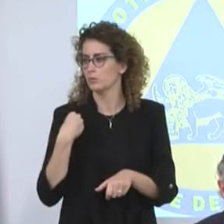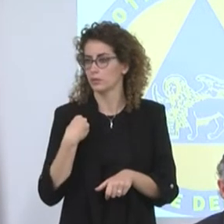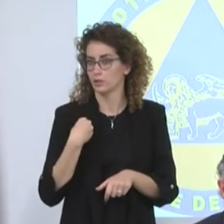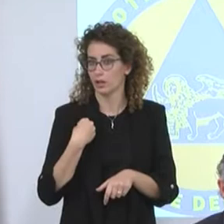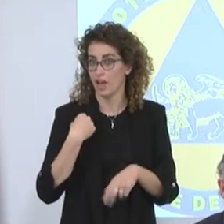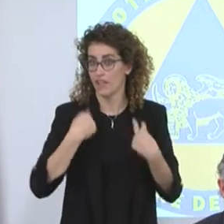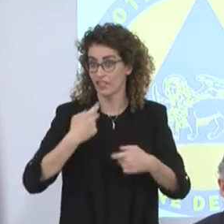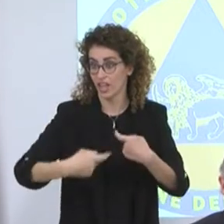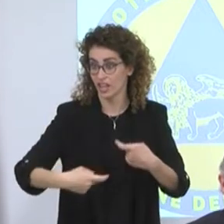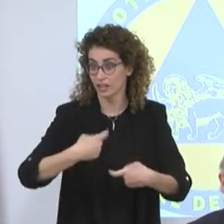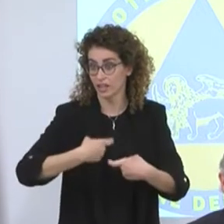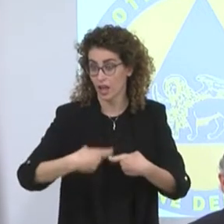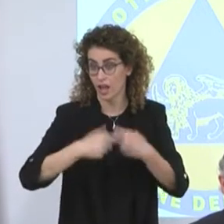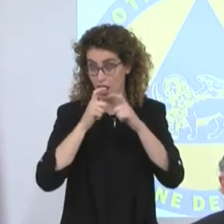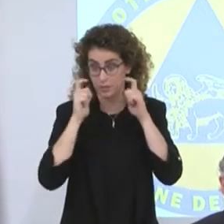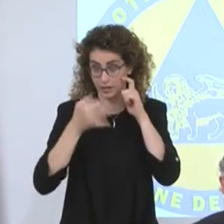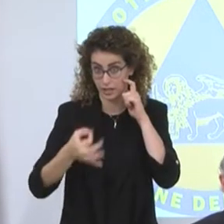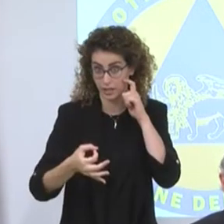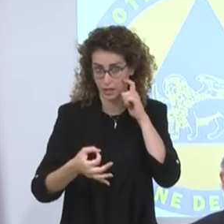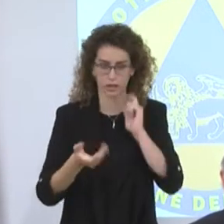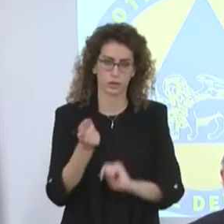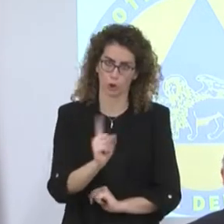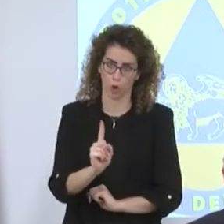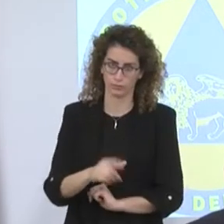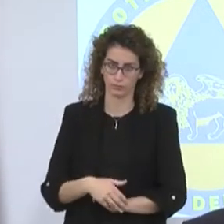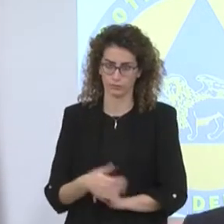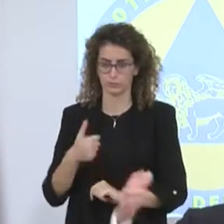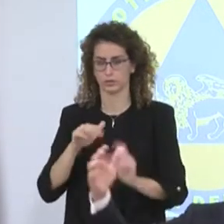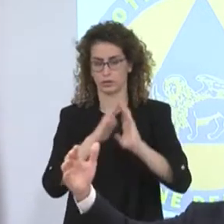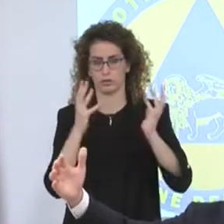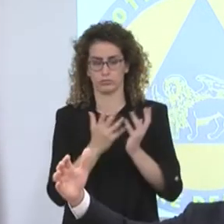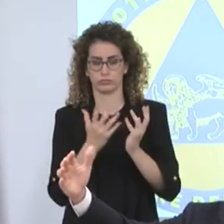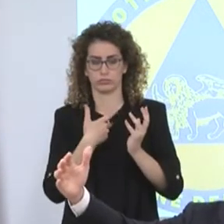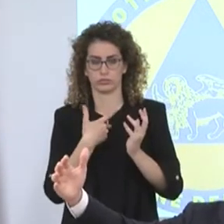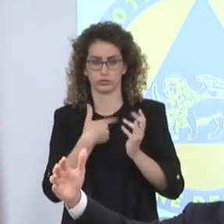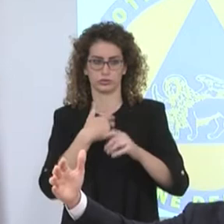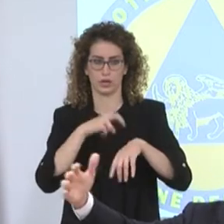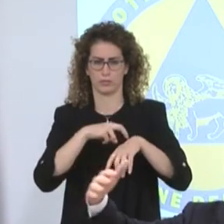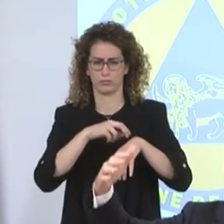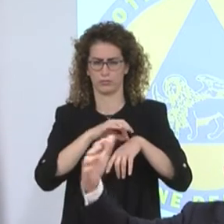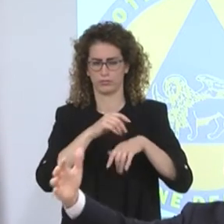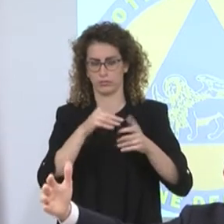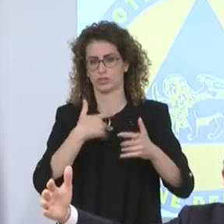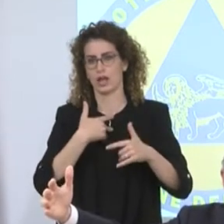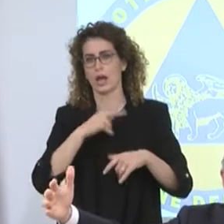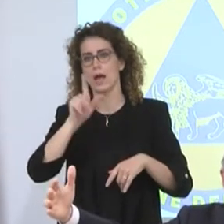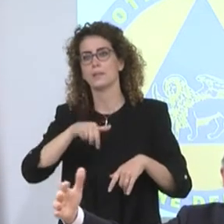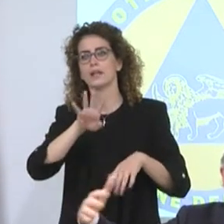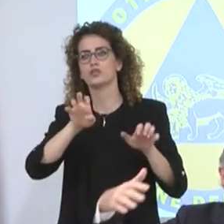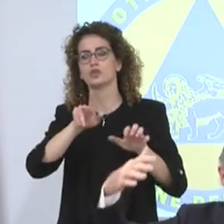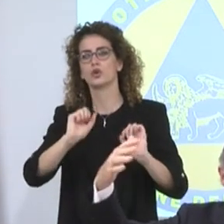No. Perché comunque di pandemia ce ne sono passate tante nella storia. Tutti ricordiamo quella del 1919, la spagnola,